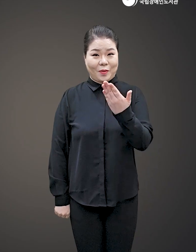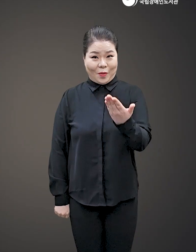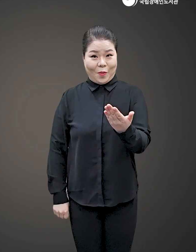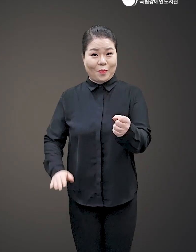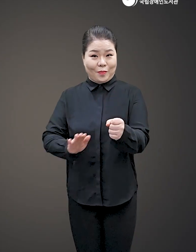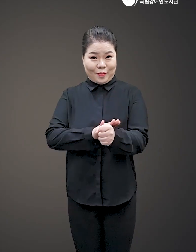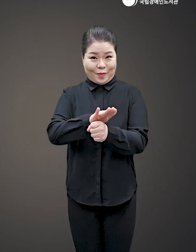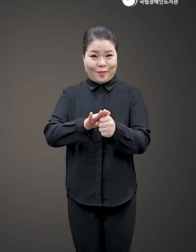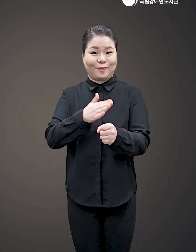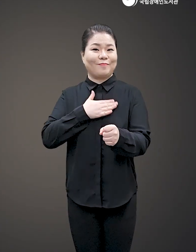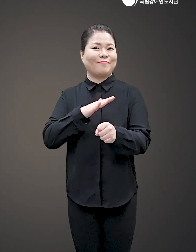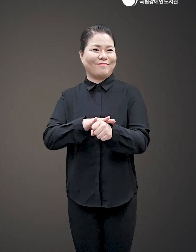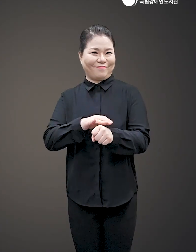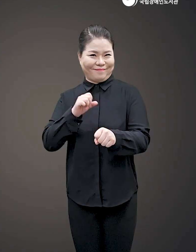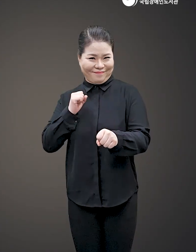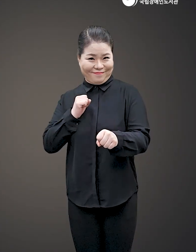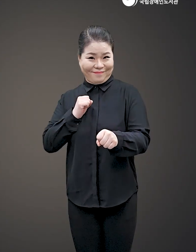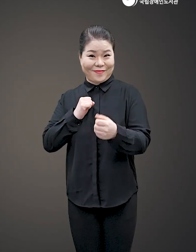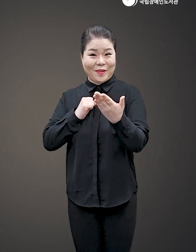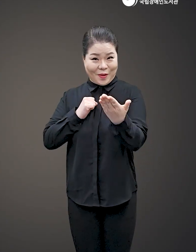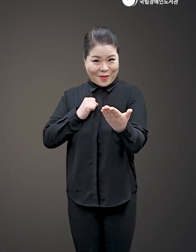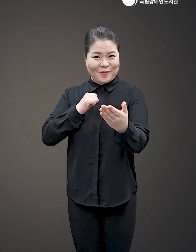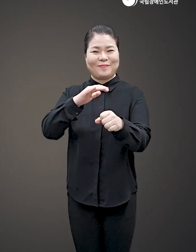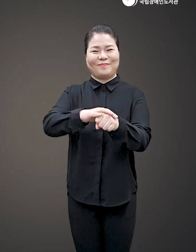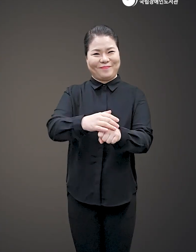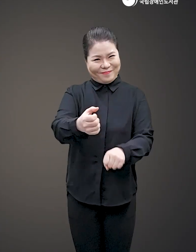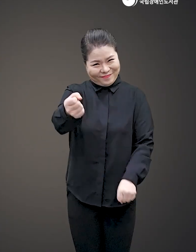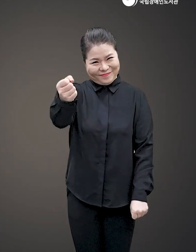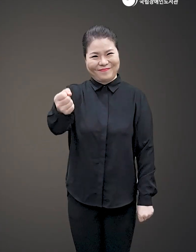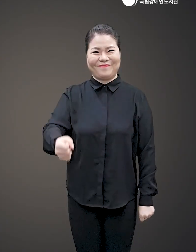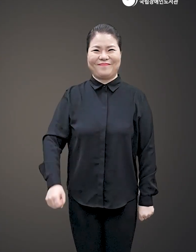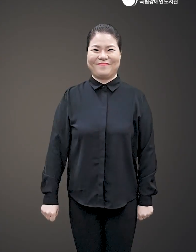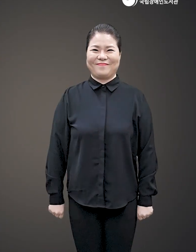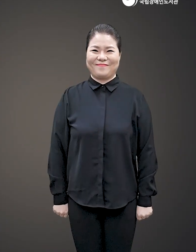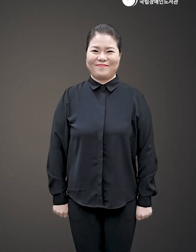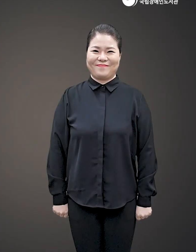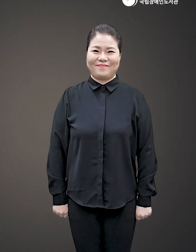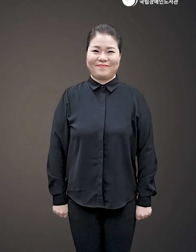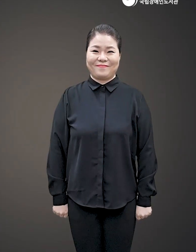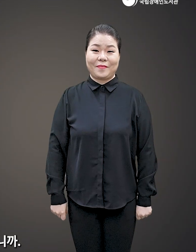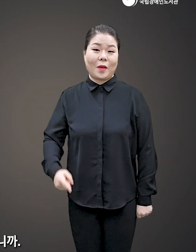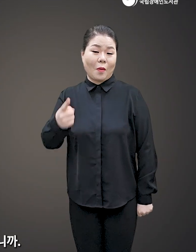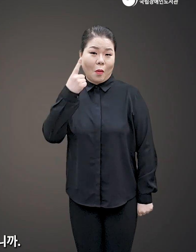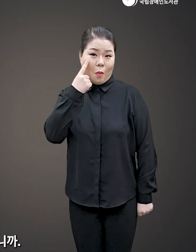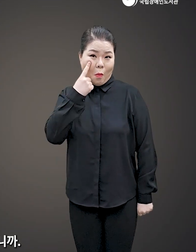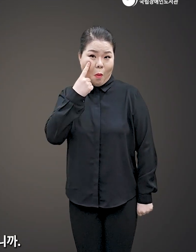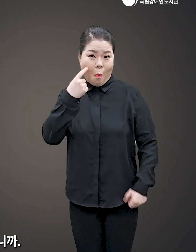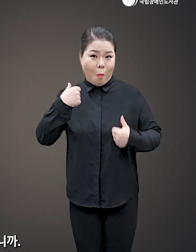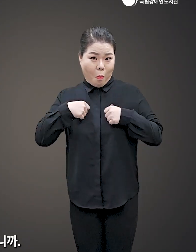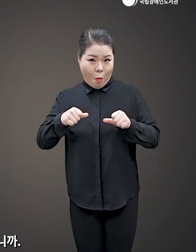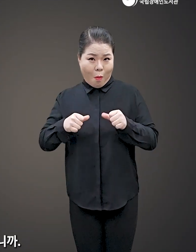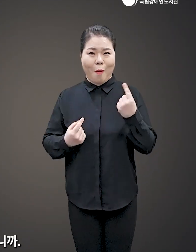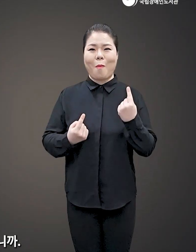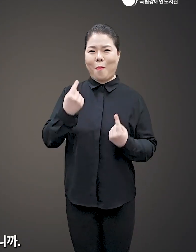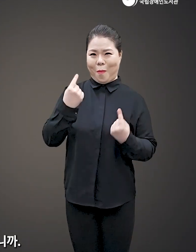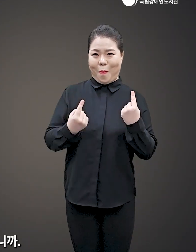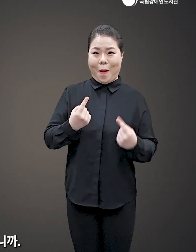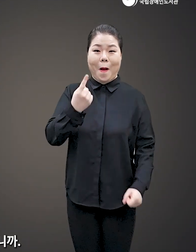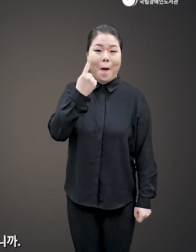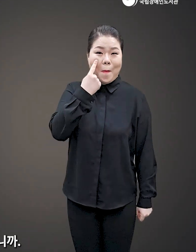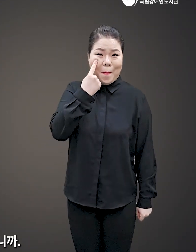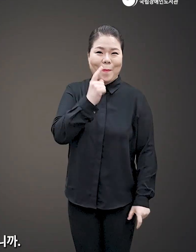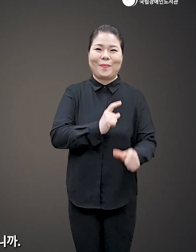맘대로 사랑한 건 나니까 넌 내 맘대로 해 시도조차 하지 않는 것보다는